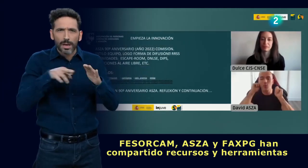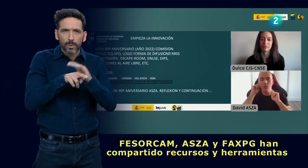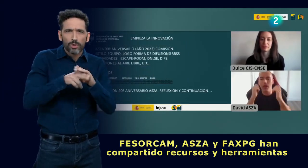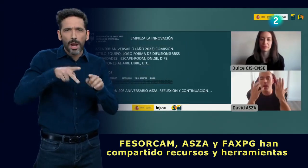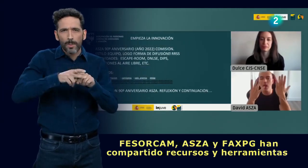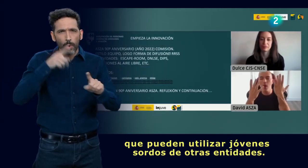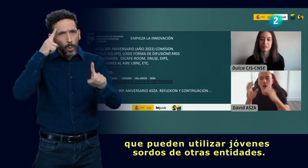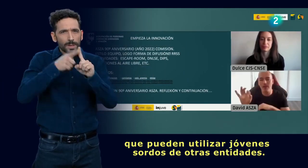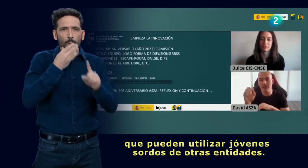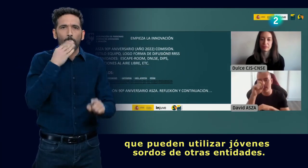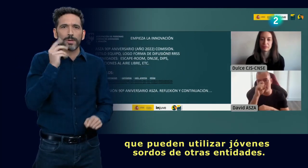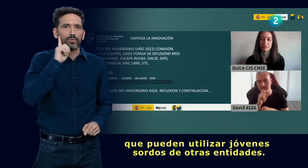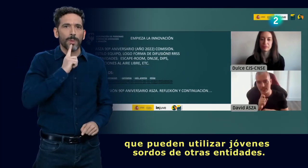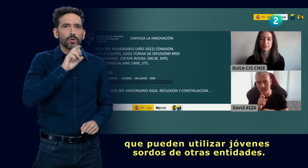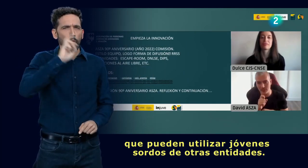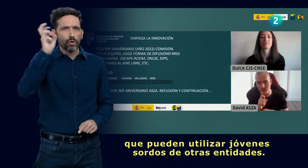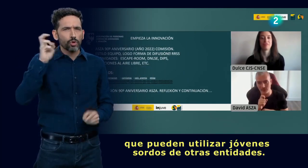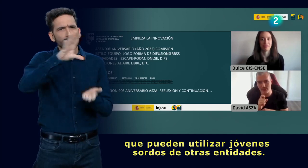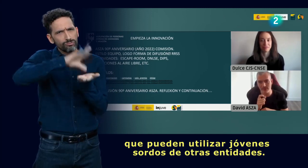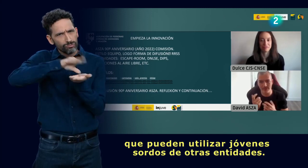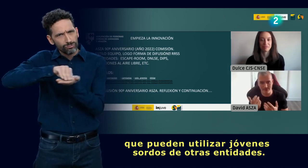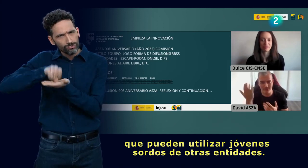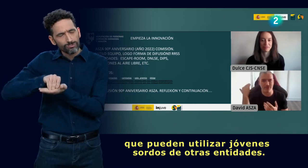herramientas que pueden utilizar jóvenes sordos de otras entidades.